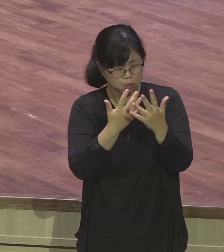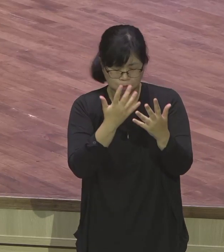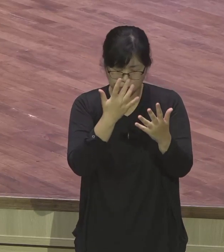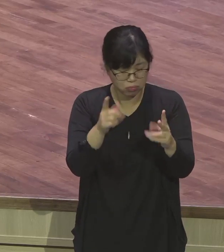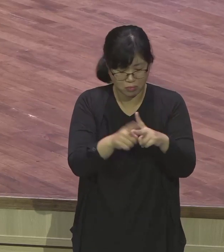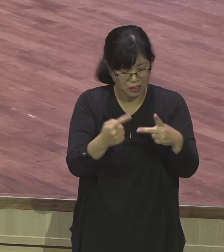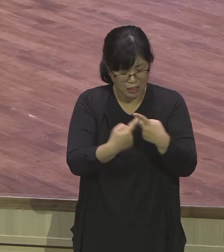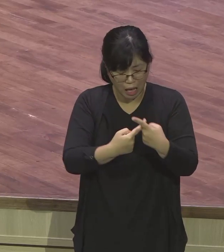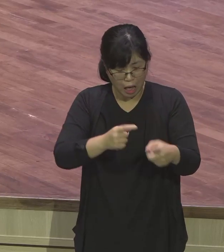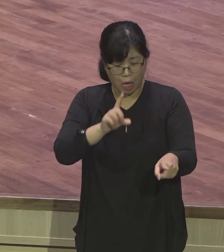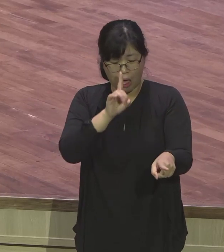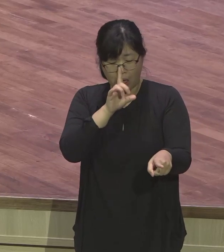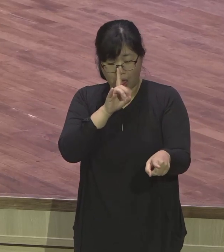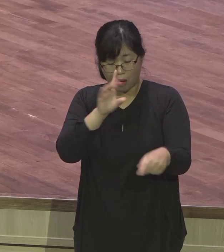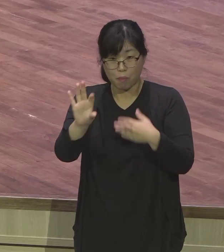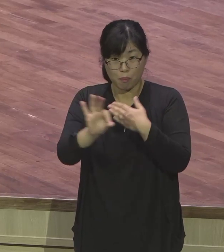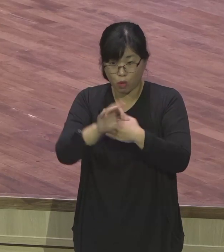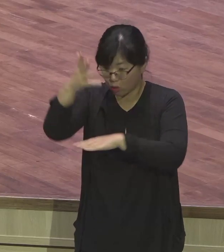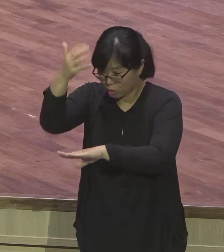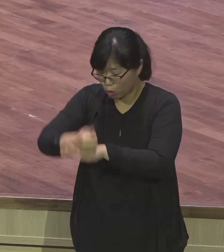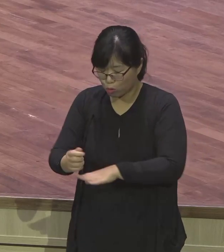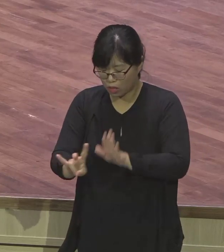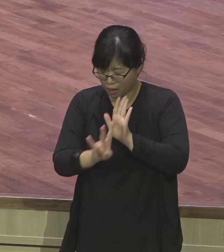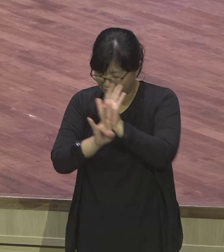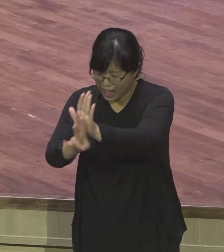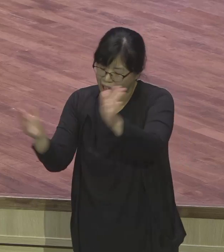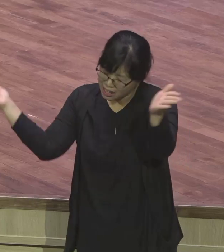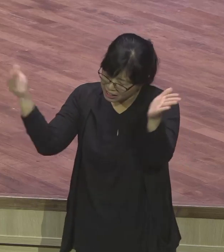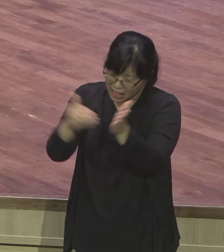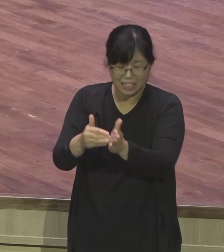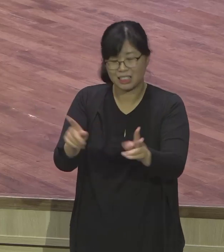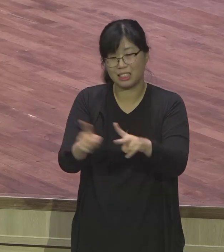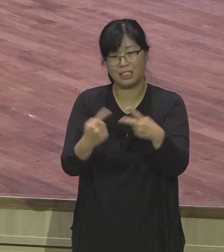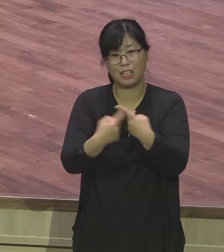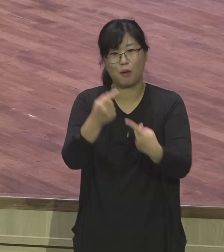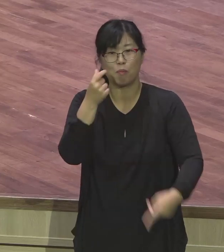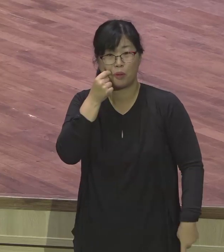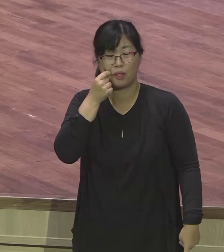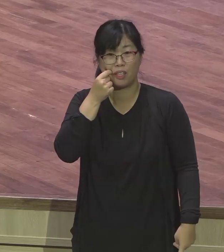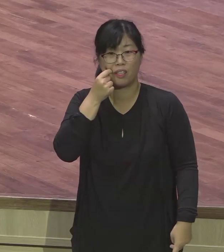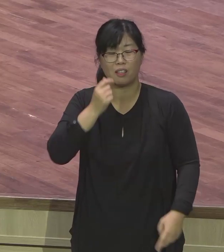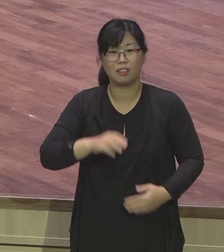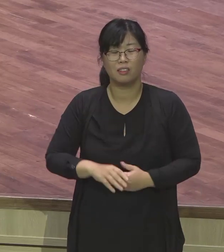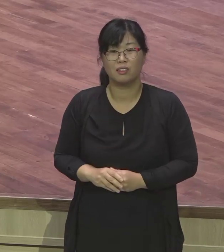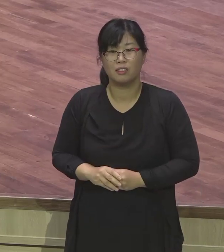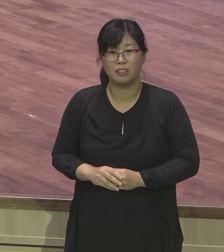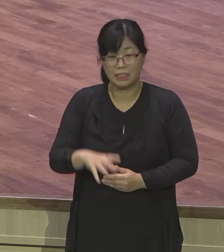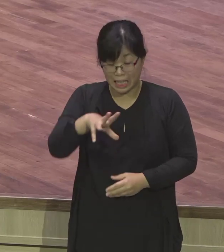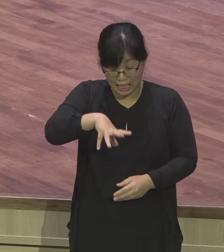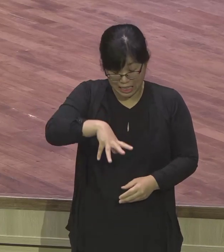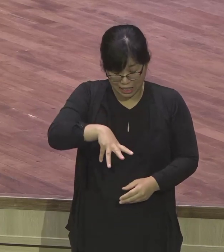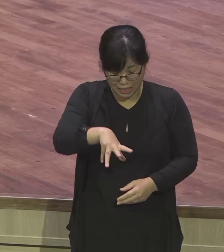요절이라고 우리가 예수에 응접하면 하나님 장이 되지만, 이 영적인 비밀이 어떻게 인간이 이렇게